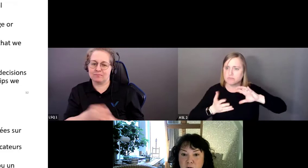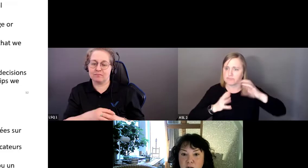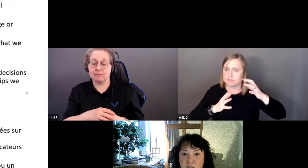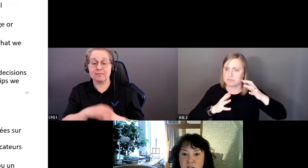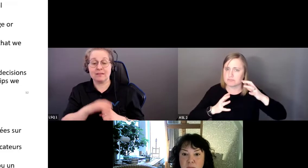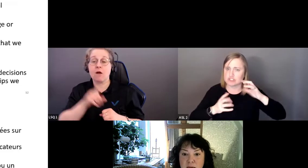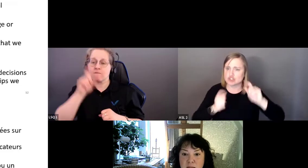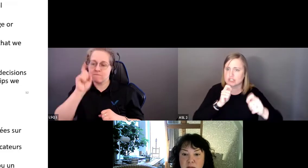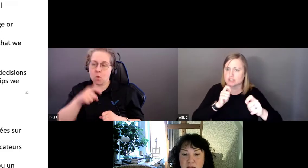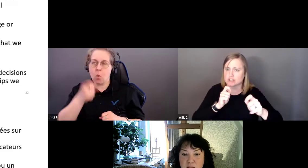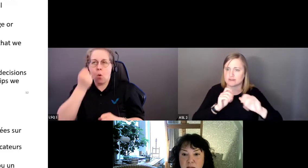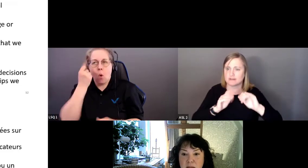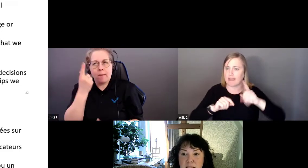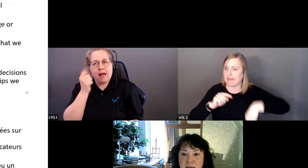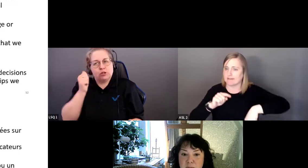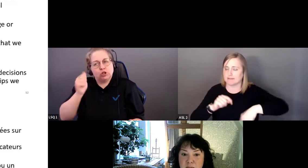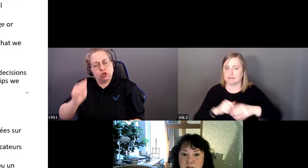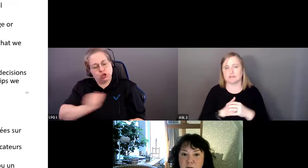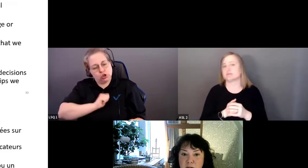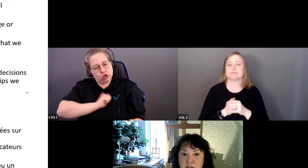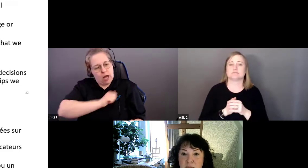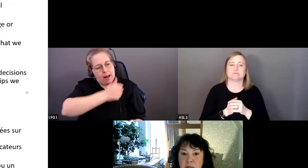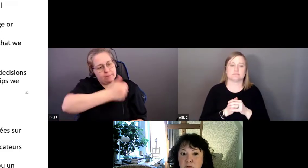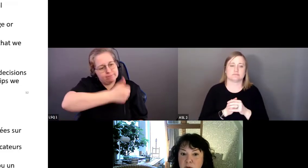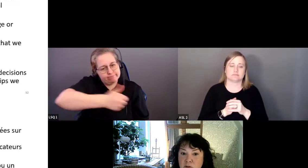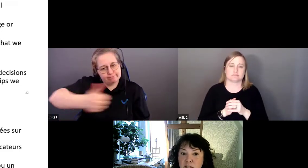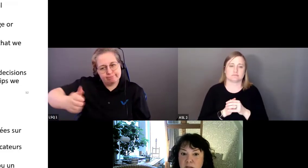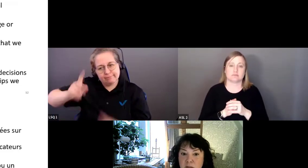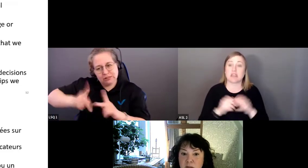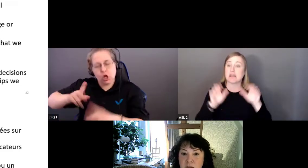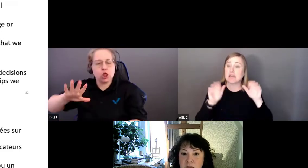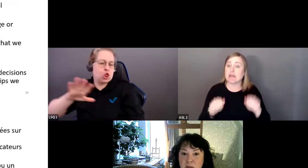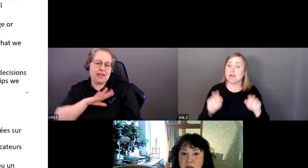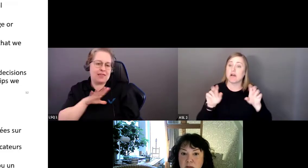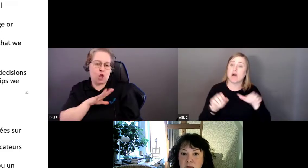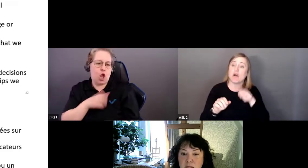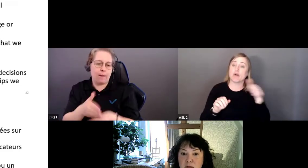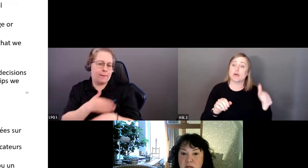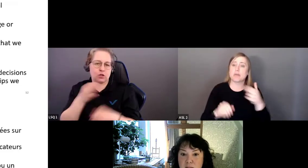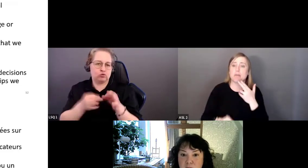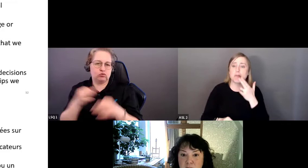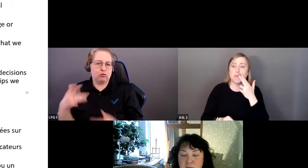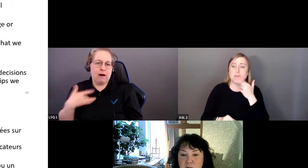tous coupables de ces préjugés inconscients, on ne peut pas les affronter.